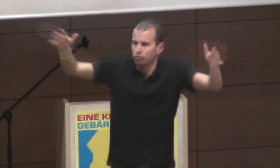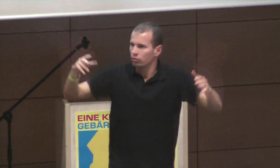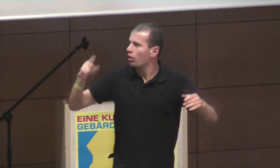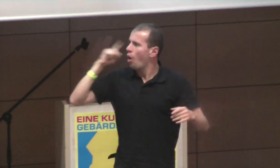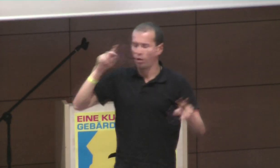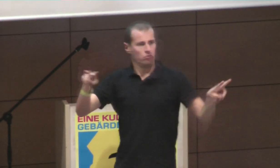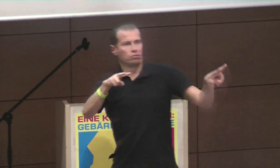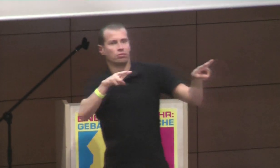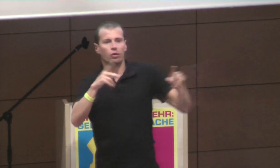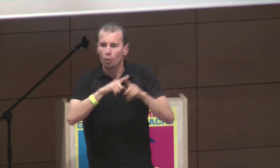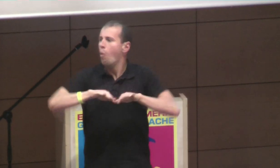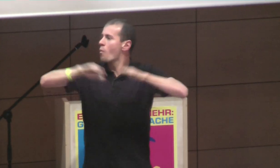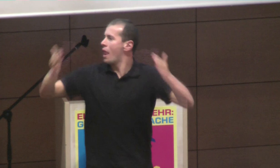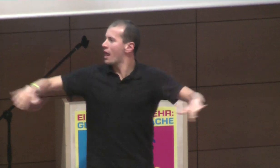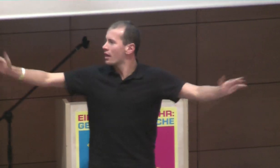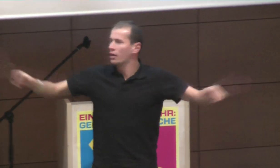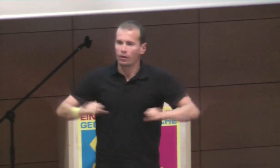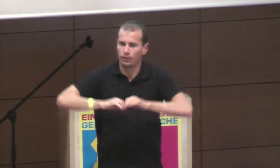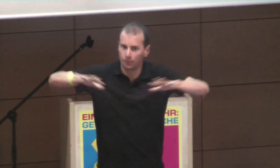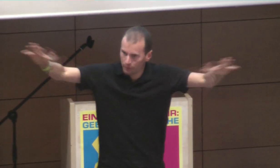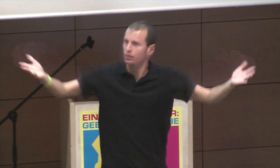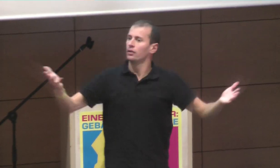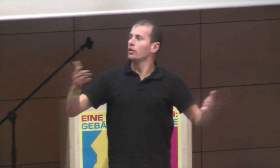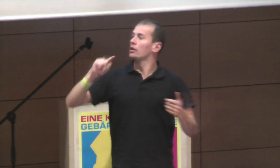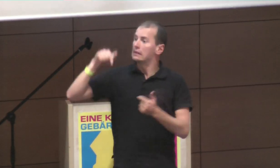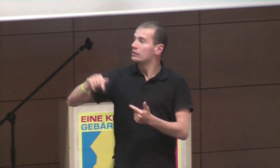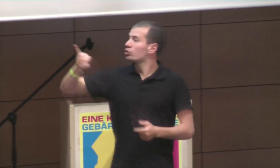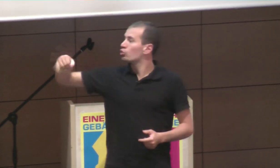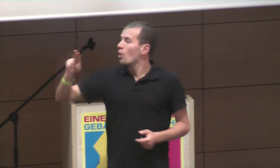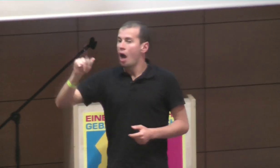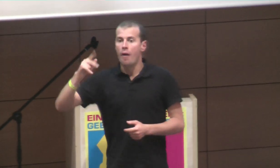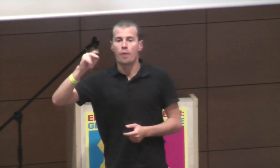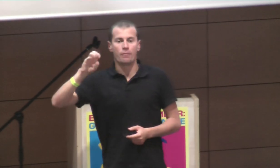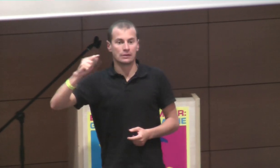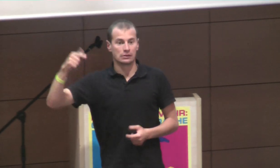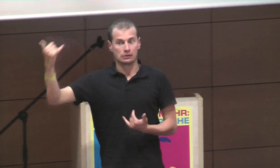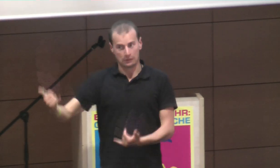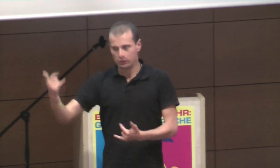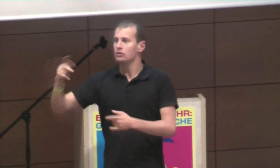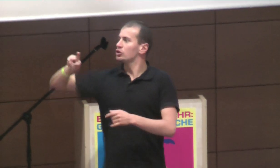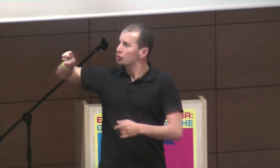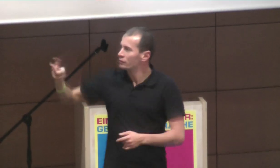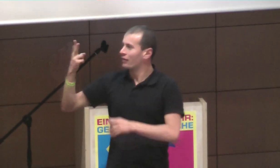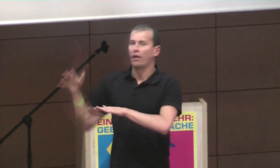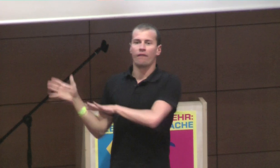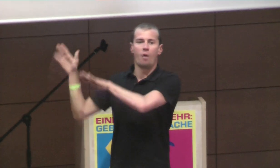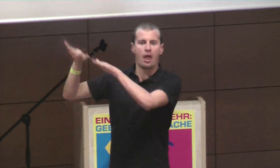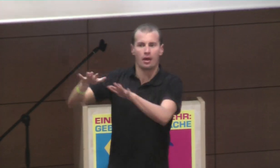die eigentlich nicht so wichtig ist, aber schon ein großes mediales Echo hervorgerufen hat, das war unglaublich für mich auch zu sehen. und, ähm,